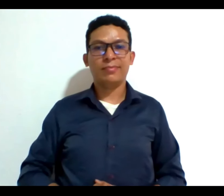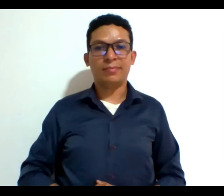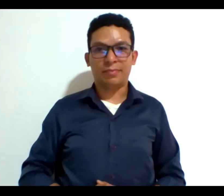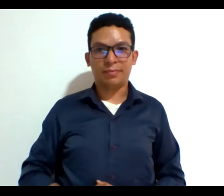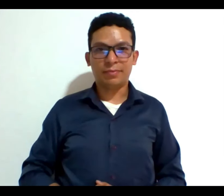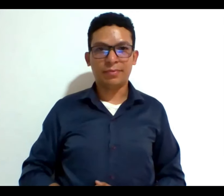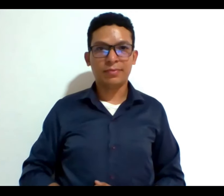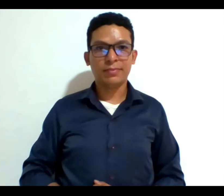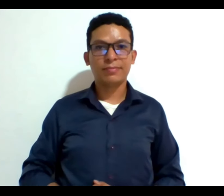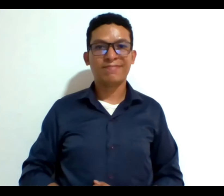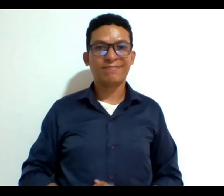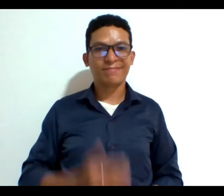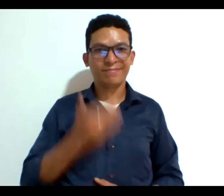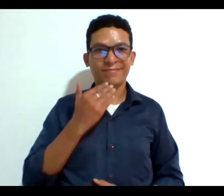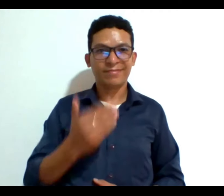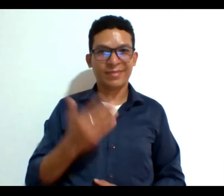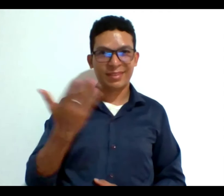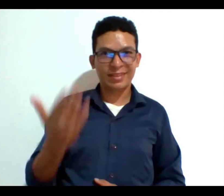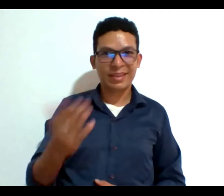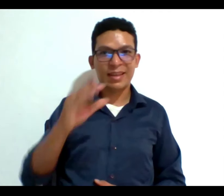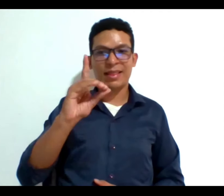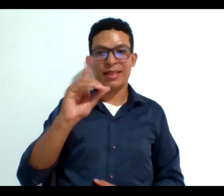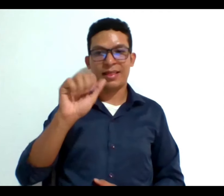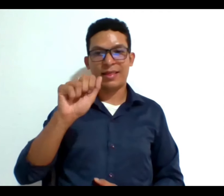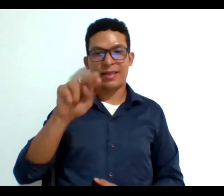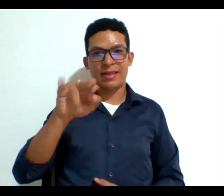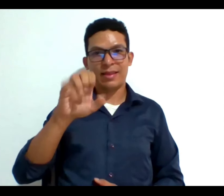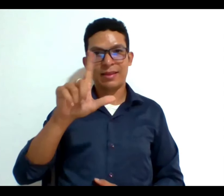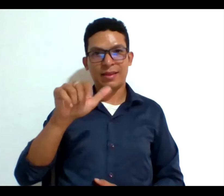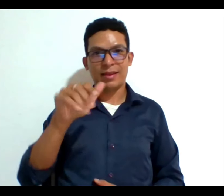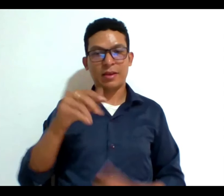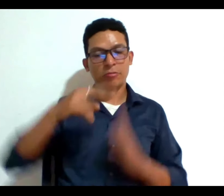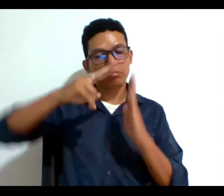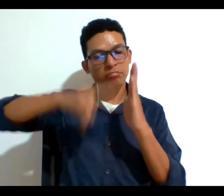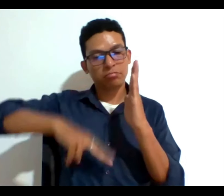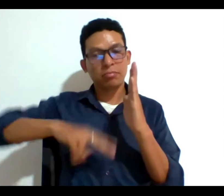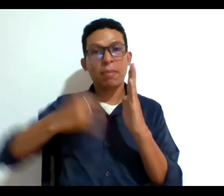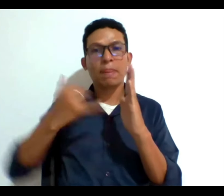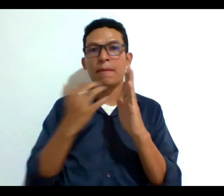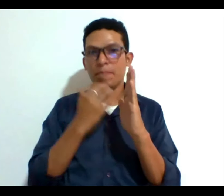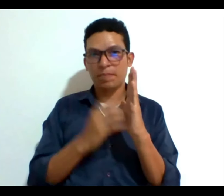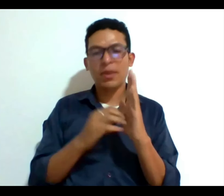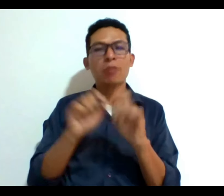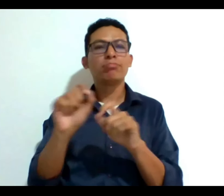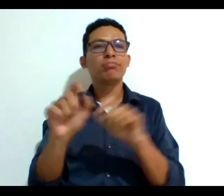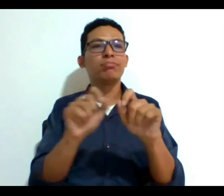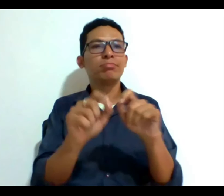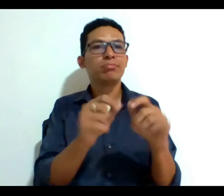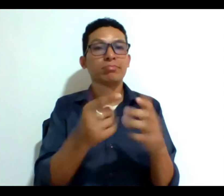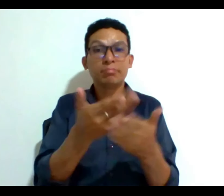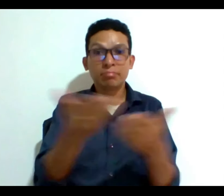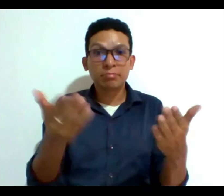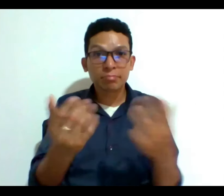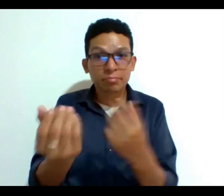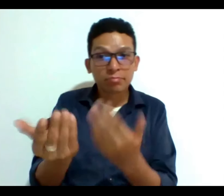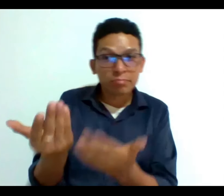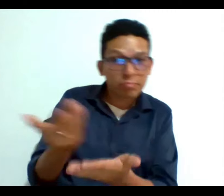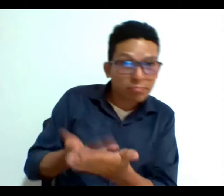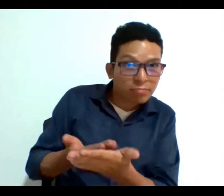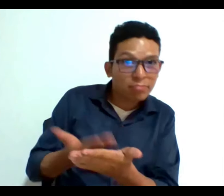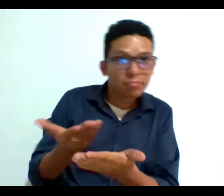Vale, gracias Daniela por la lectura del caso. Entonces, vamos con nuestro primer bloque de preguntas que atienden a las tensiones sobre este caso.